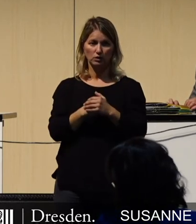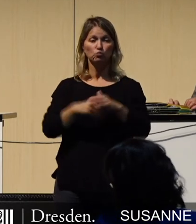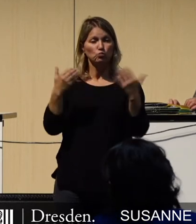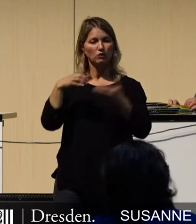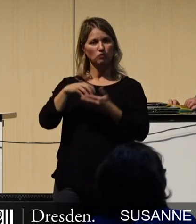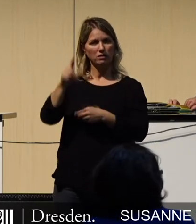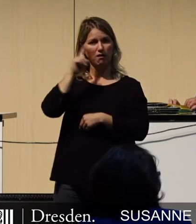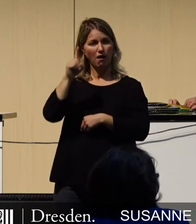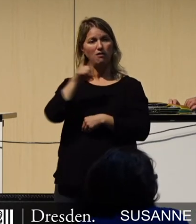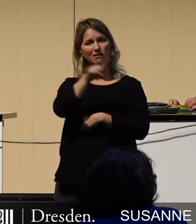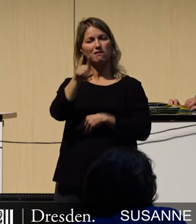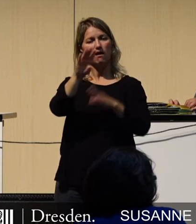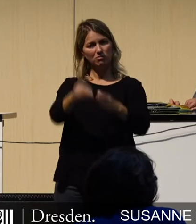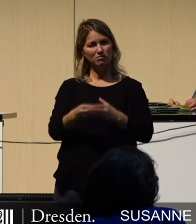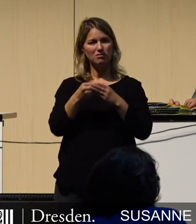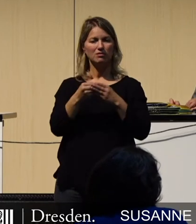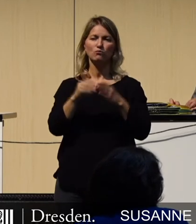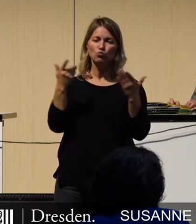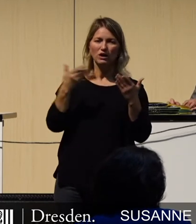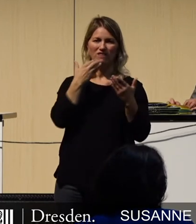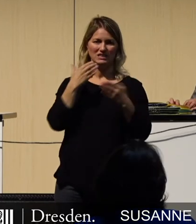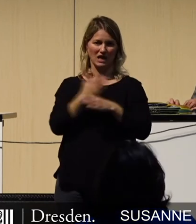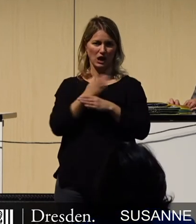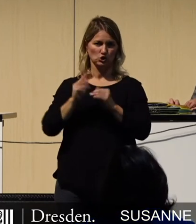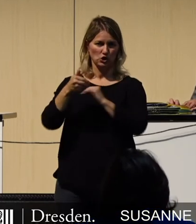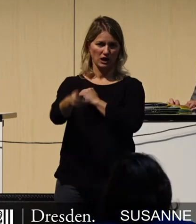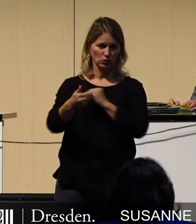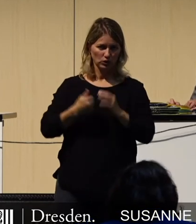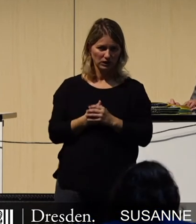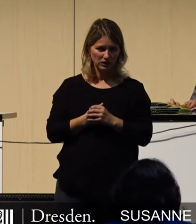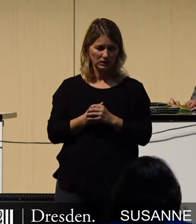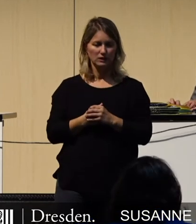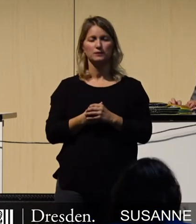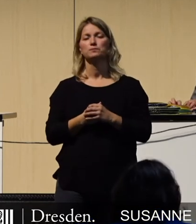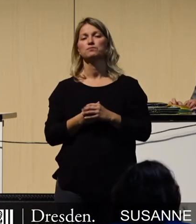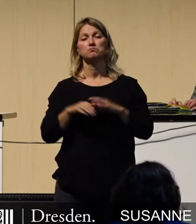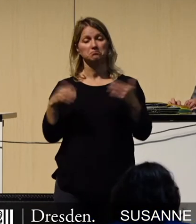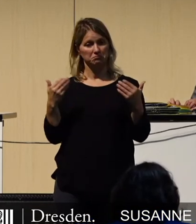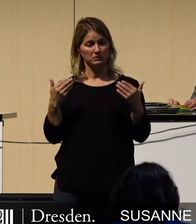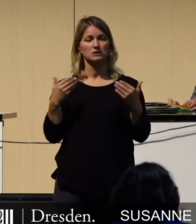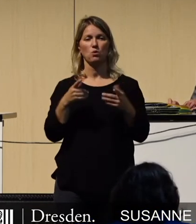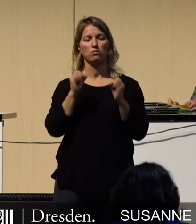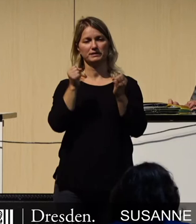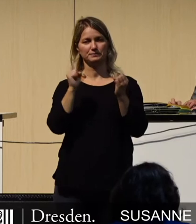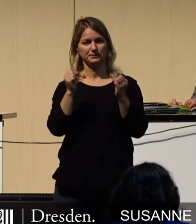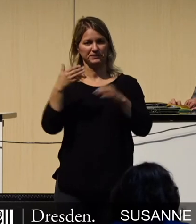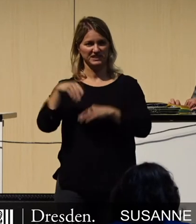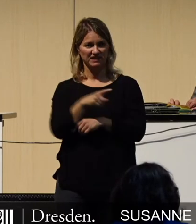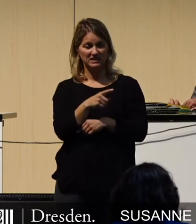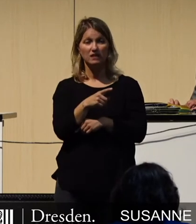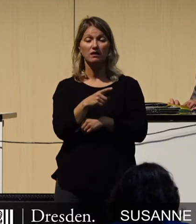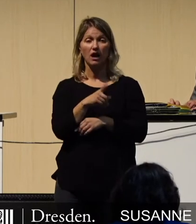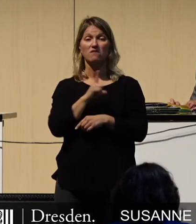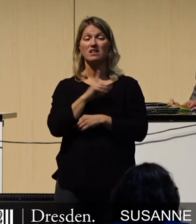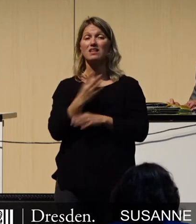Stadtrates, des Oberbürgermeisters oder der Räte der öffentlichen Ebene zu erarbeiten und abzugeben. Ja und wir bekommen gleich noch eine